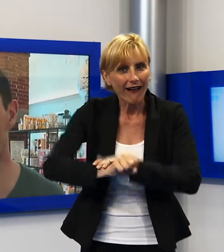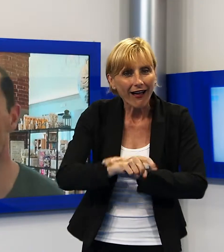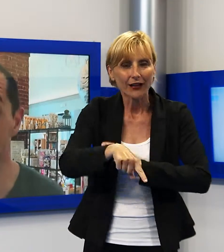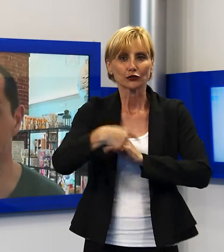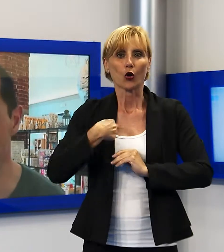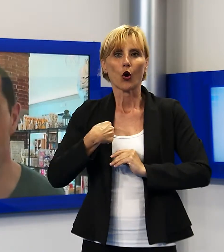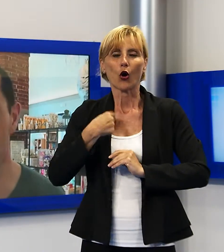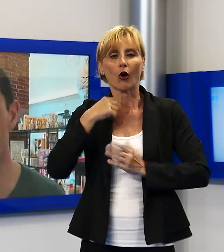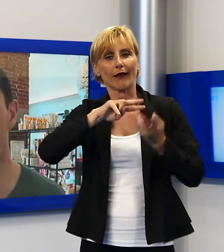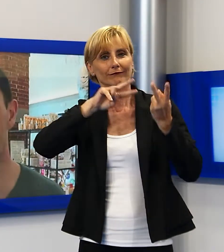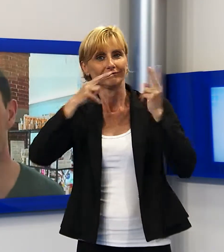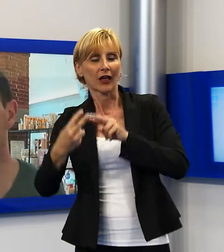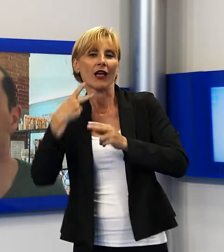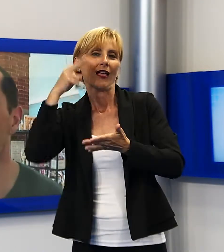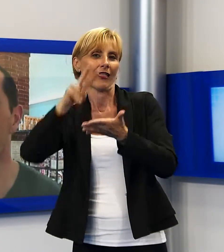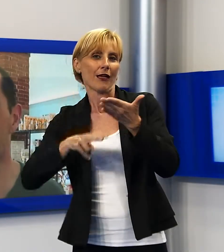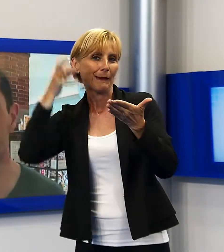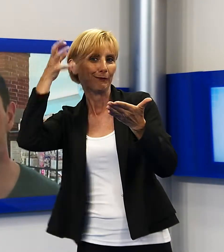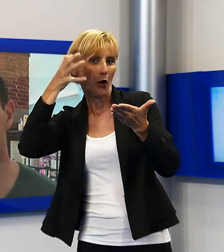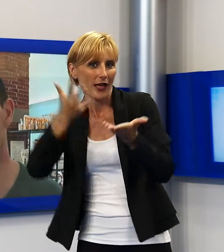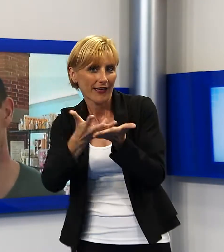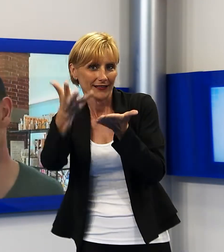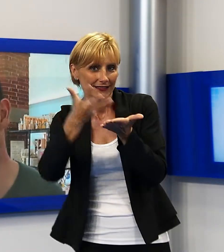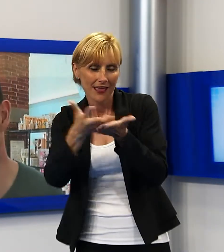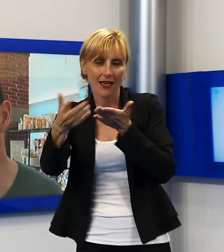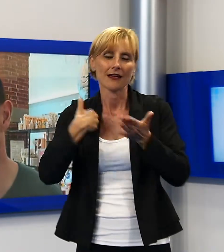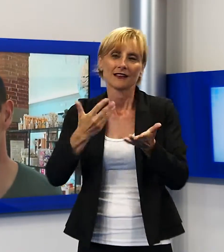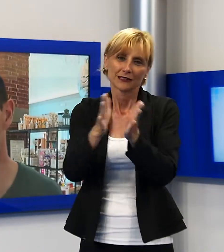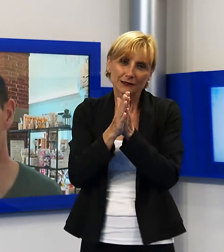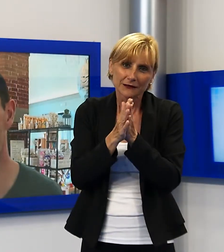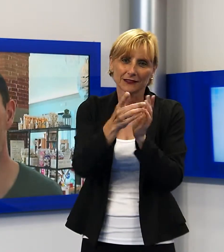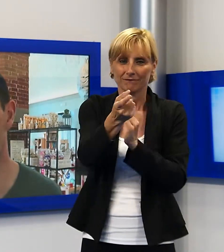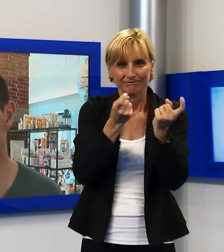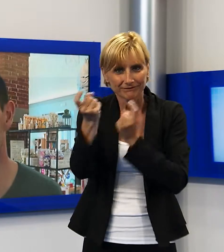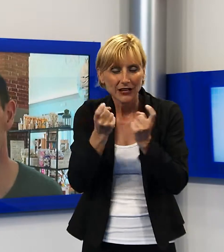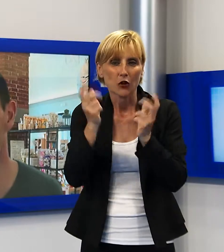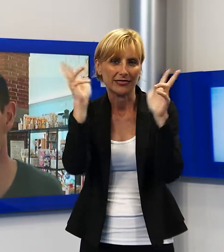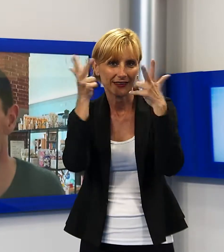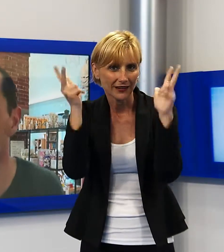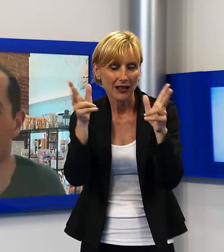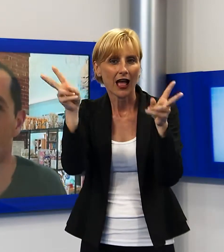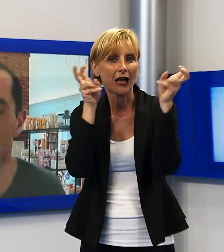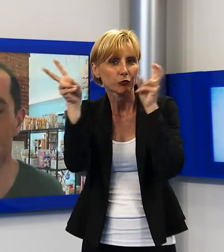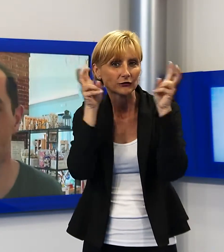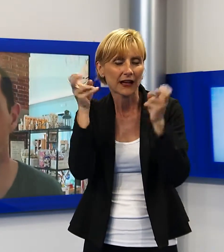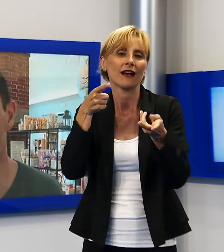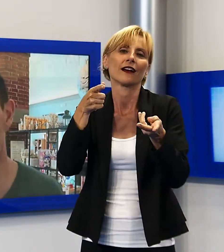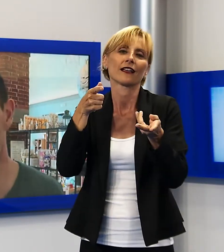Vi invito tutti a divertirsi tutti insieme e a ascoltare questi passaggi di questi autori